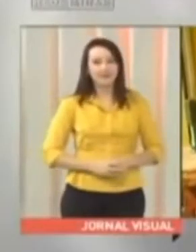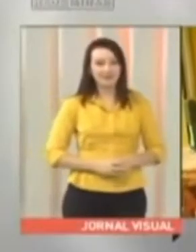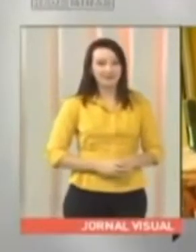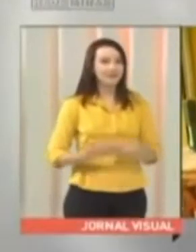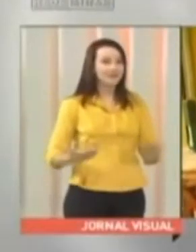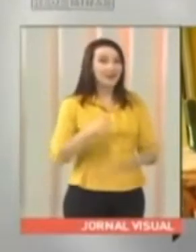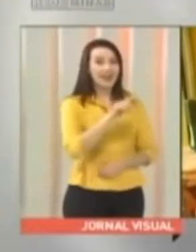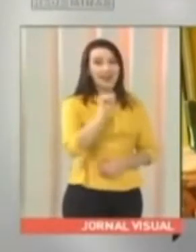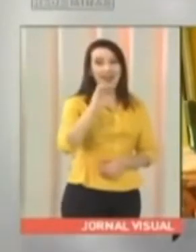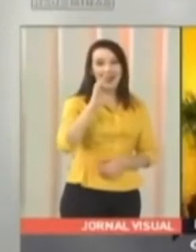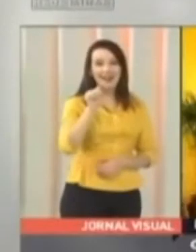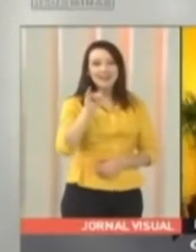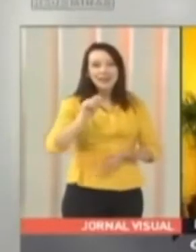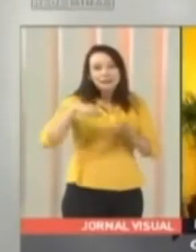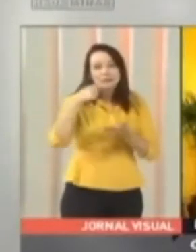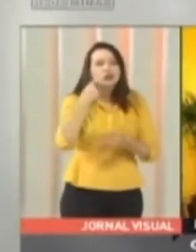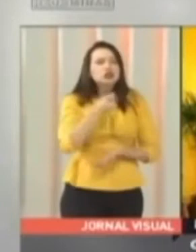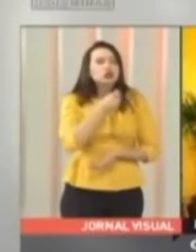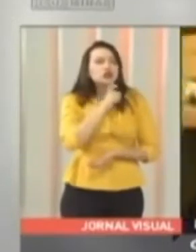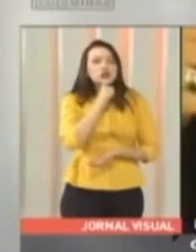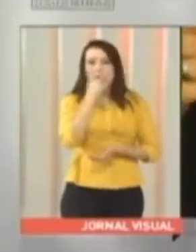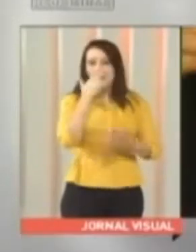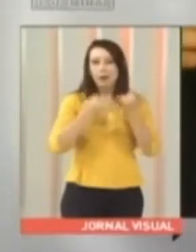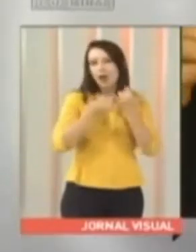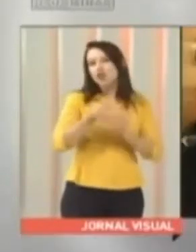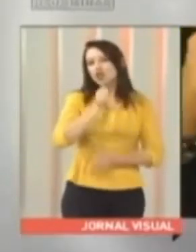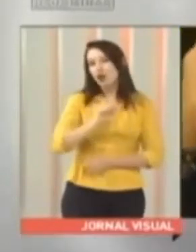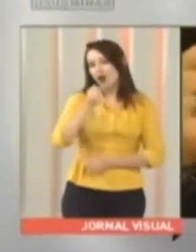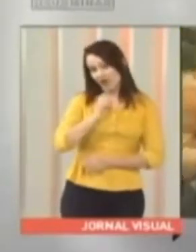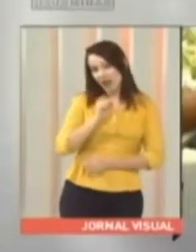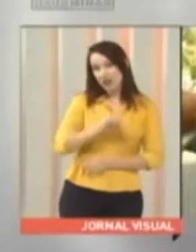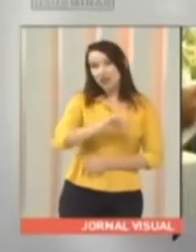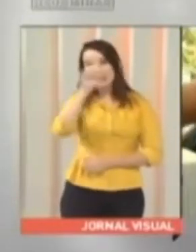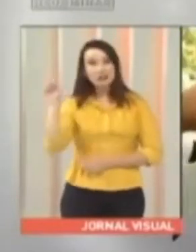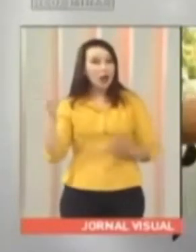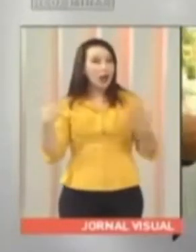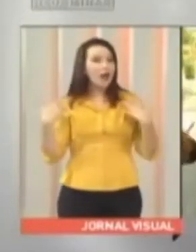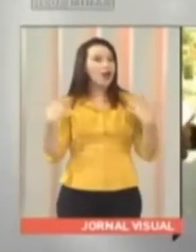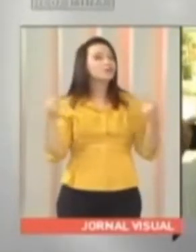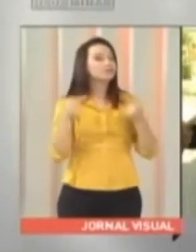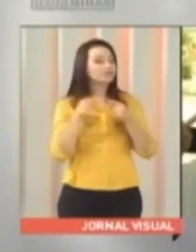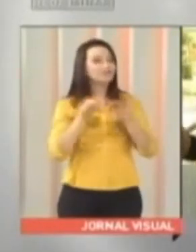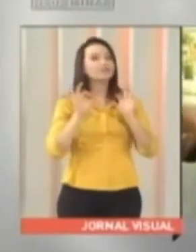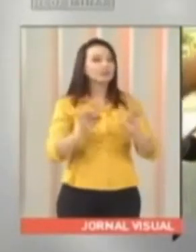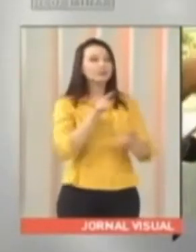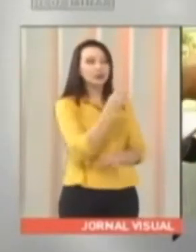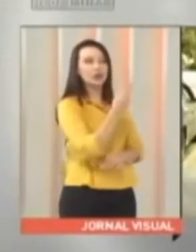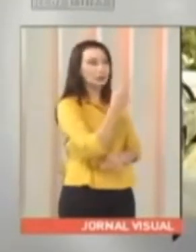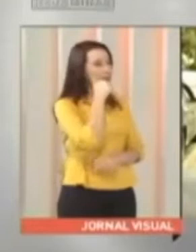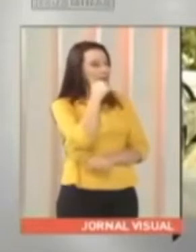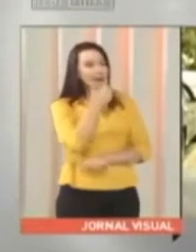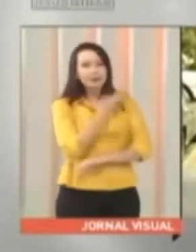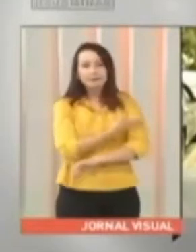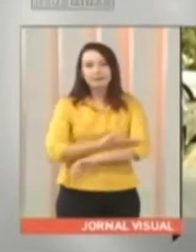O açaí é servido bem gelado, parecido com sorvete, e em dias quentes é o alimento preferido dessas duas amigas.